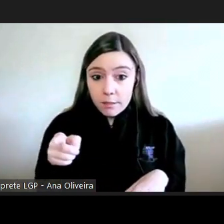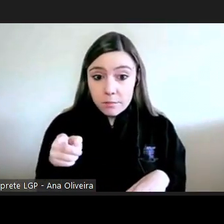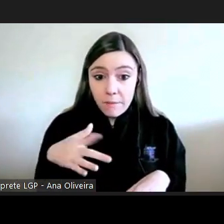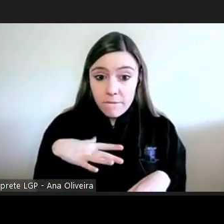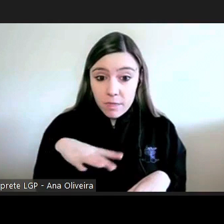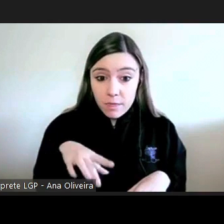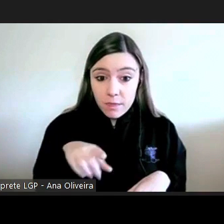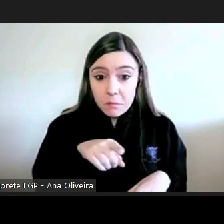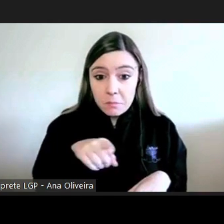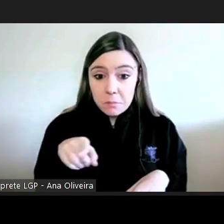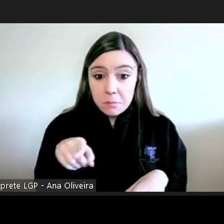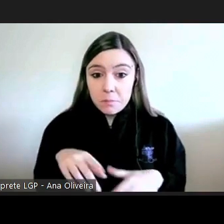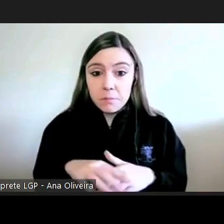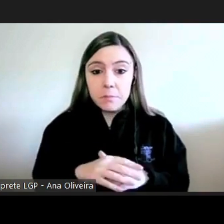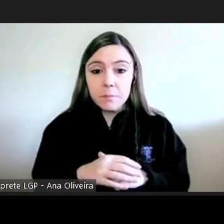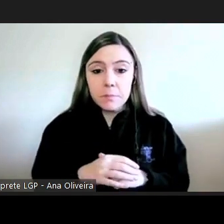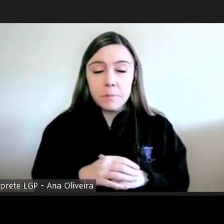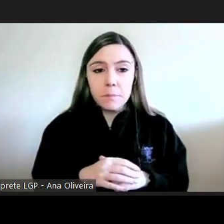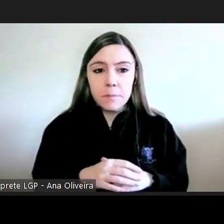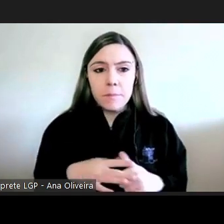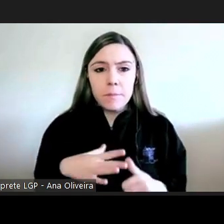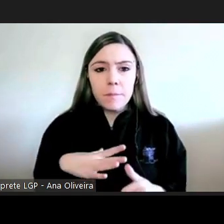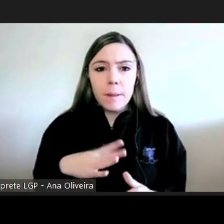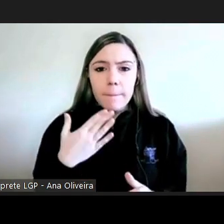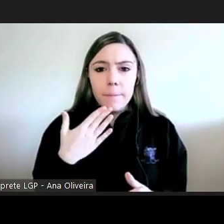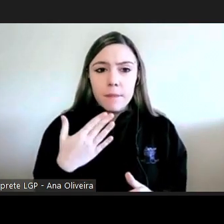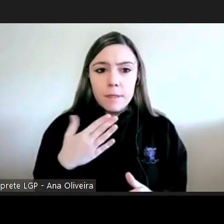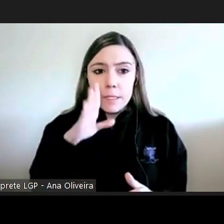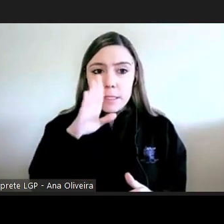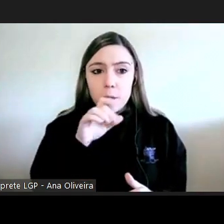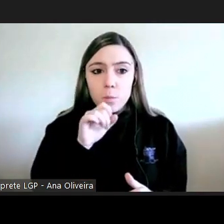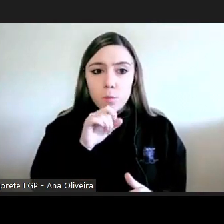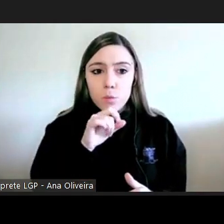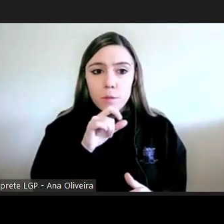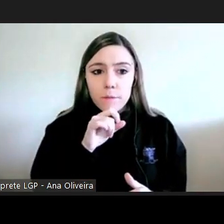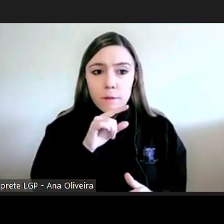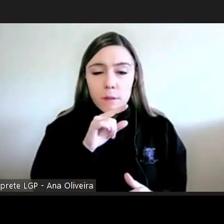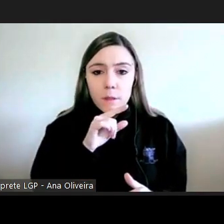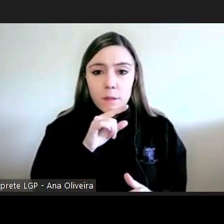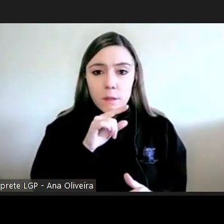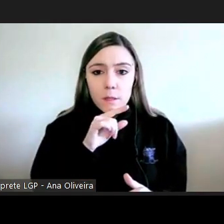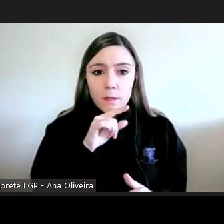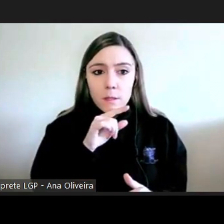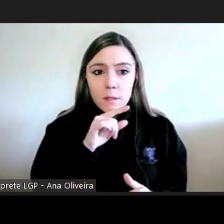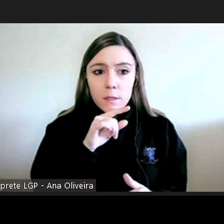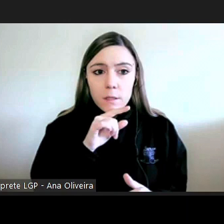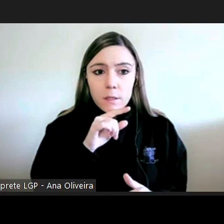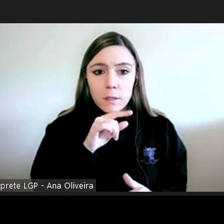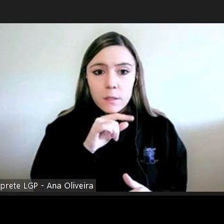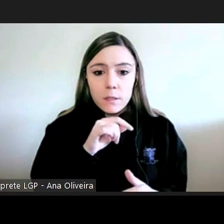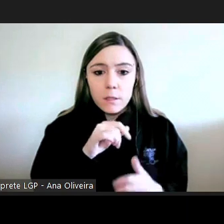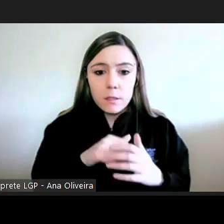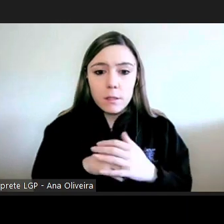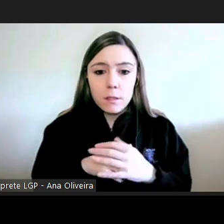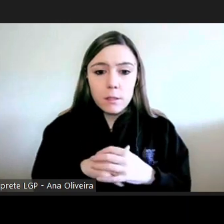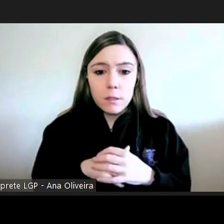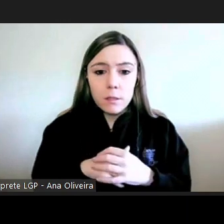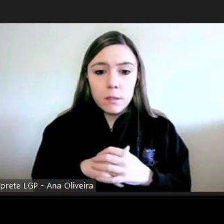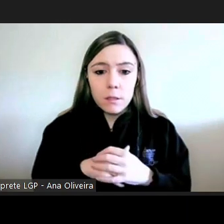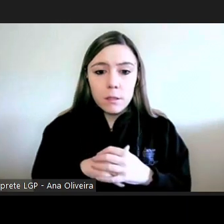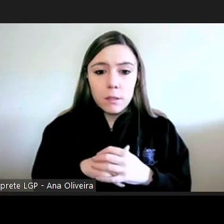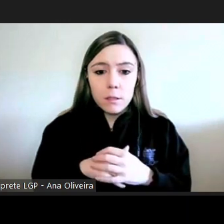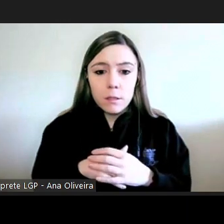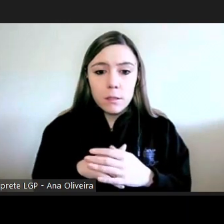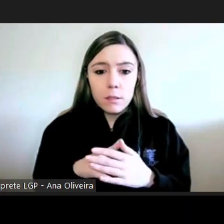eu ia pedir temos aqui muito obrigada por essa por